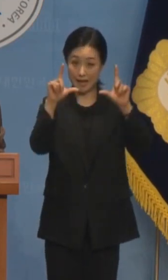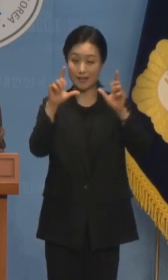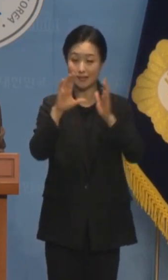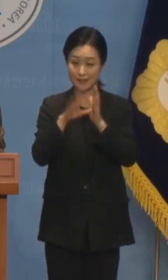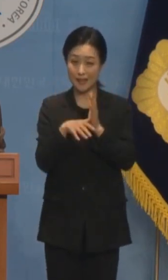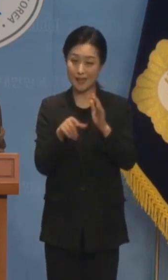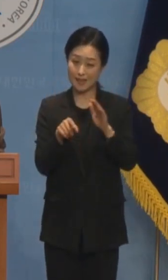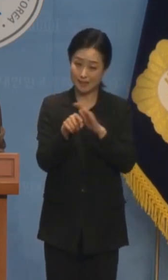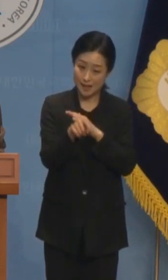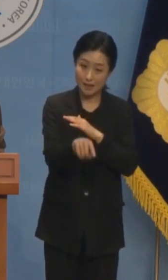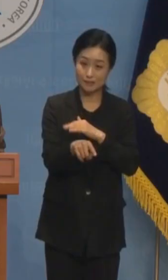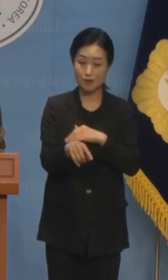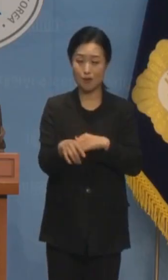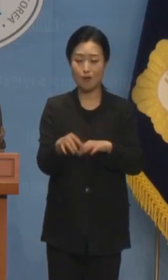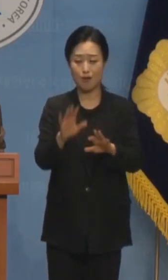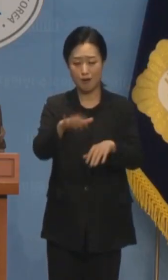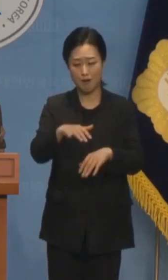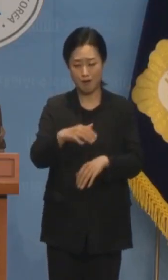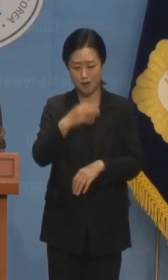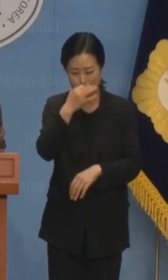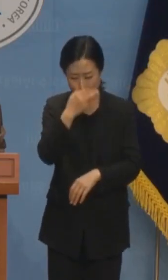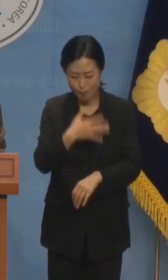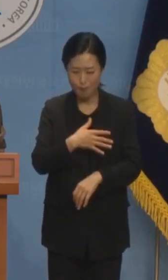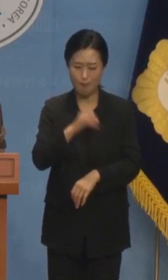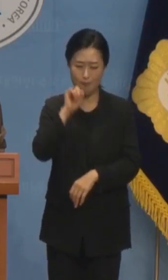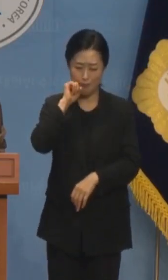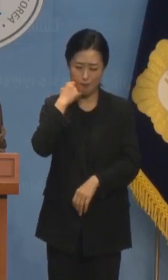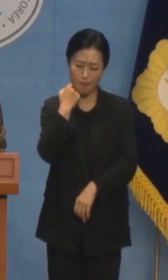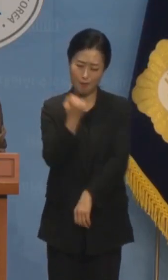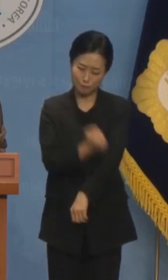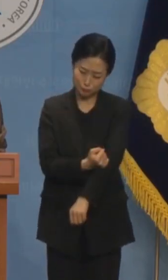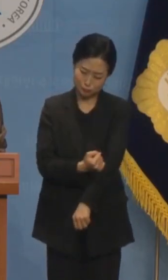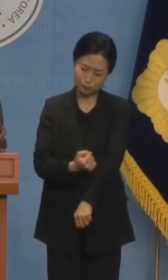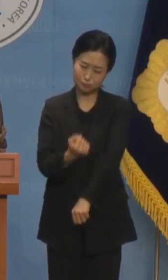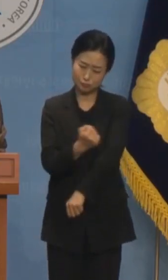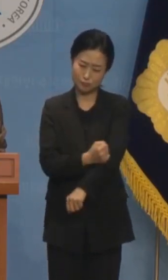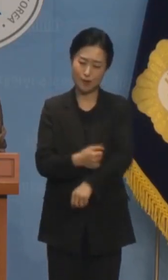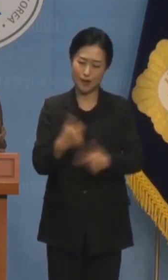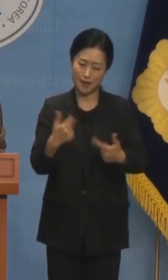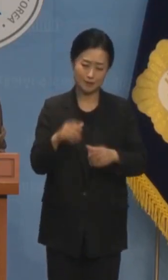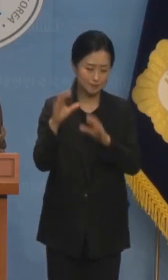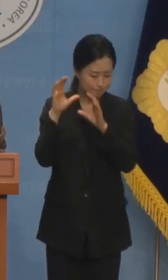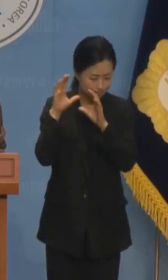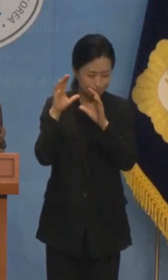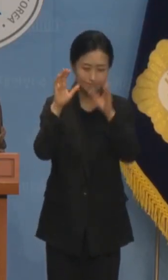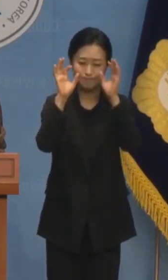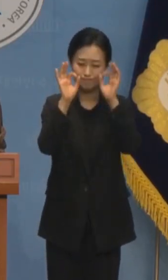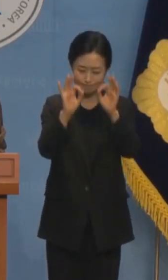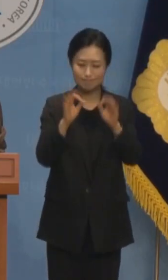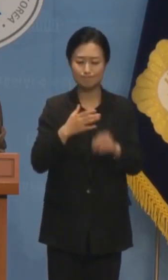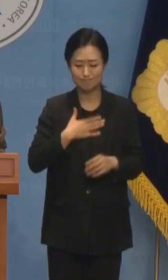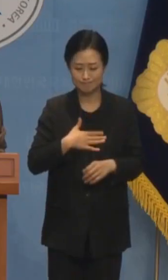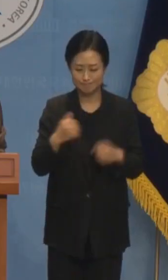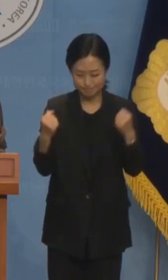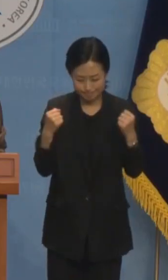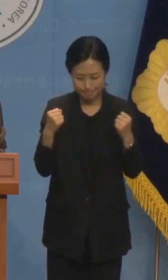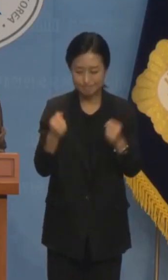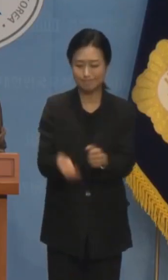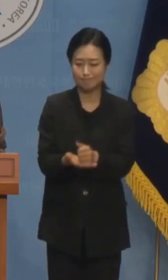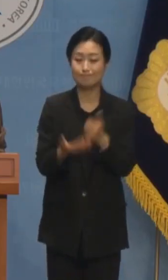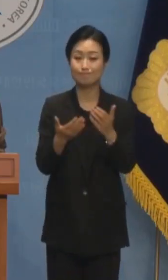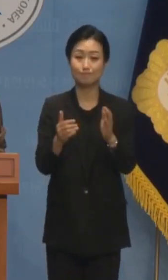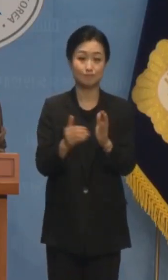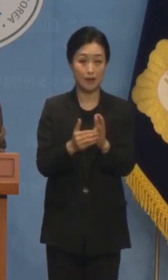힘들고 어려운 것 잘 알고 있다 앞으로도 현장의 목소리에 항상 귀 기울이 있다라며 격려에 나선 겁니다